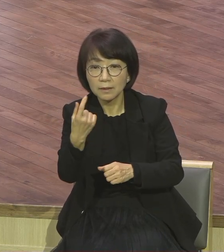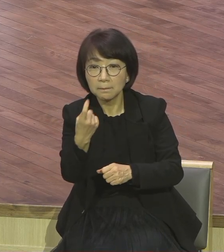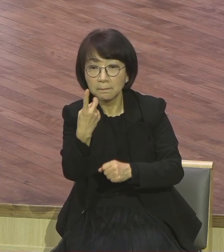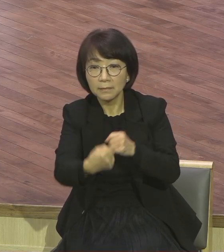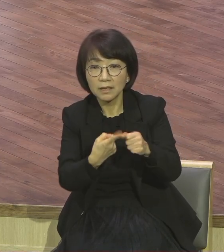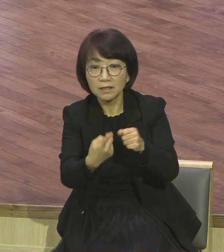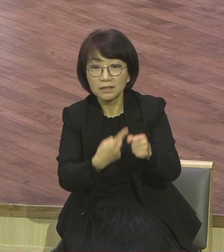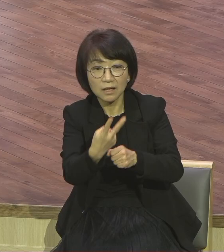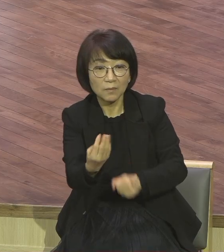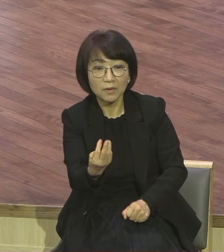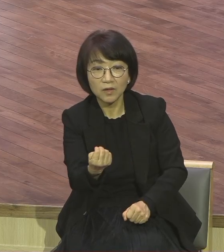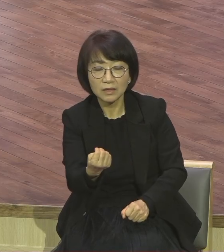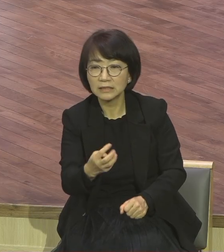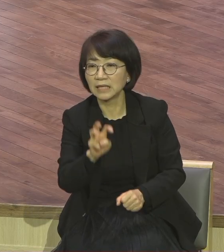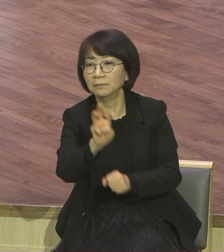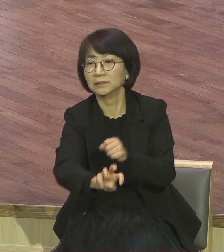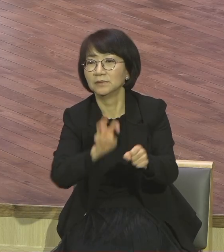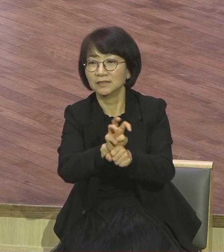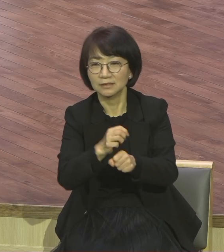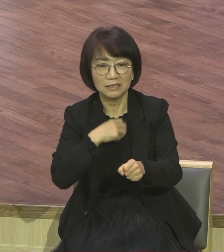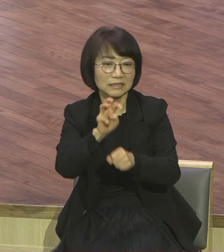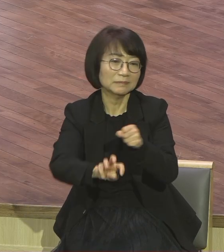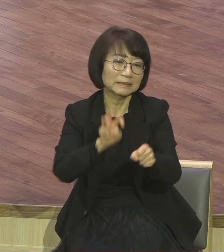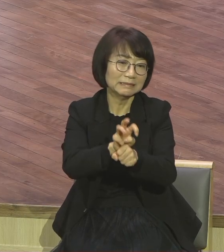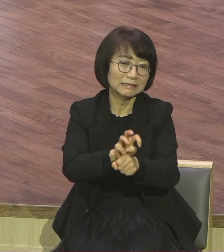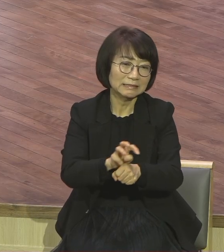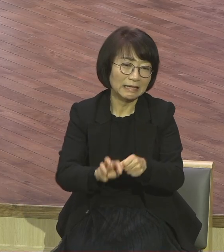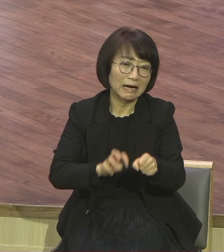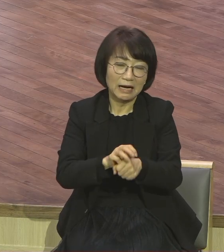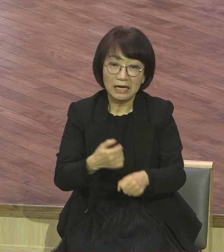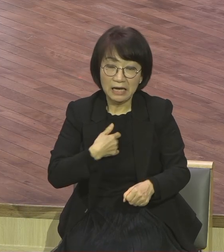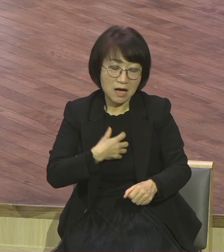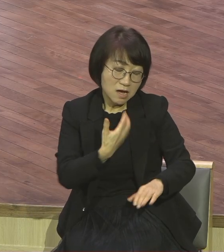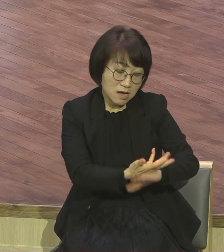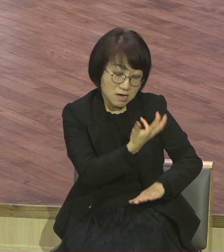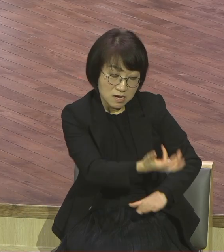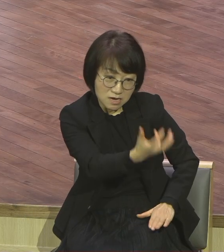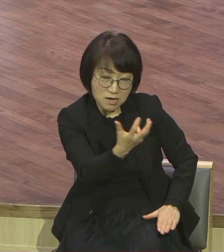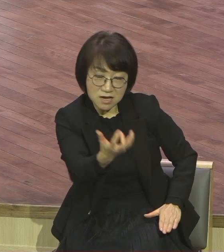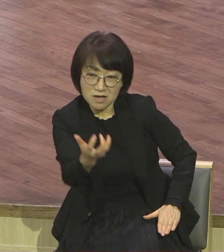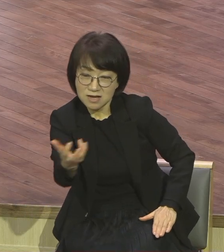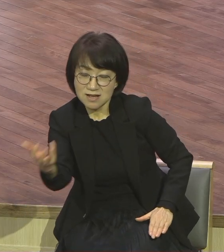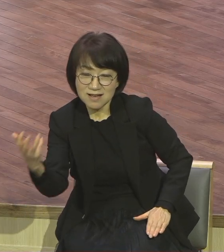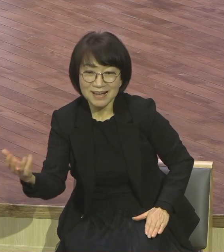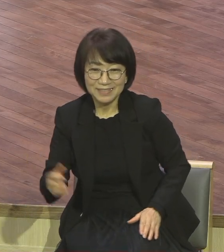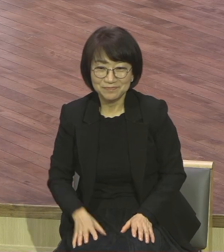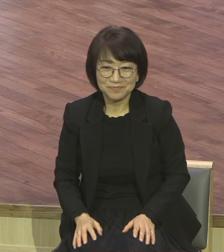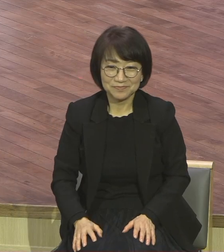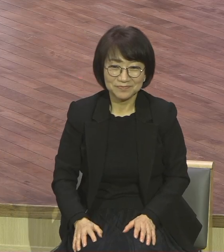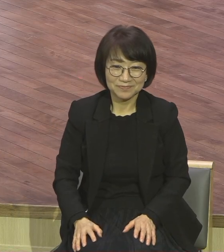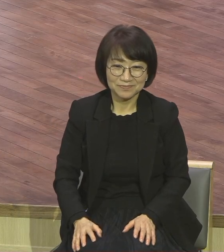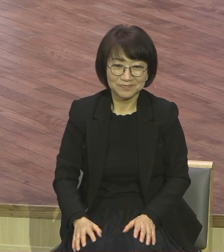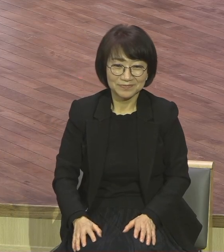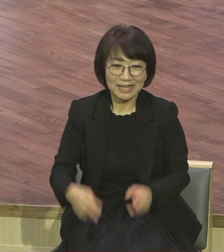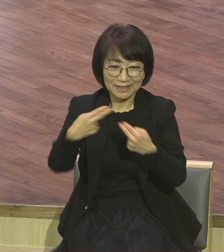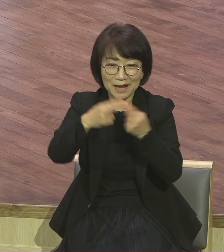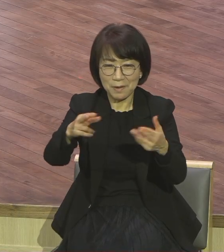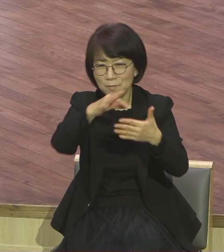가서 저 이만혜의 광주 가서 이만혜에 가서 거기서 봐요 자꾸 산업성교 핵성 쫙 또 회의하고 의논하고